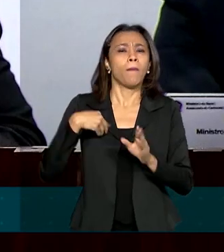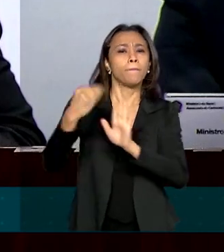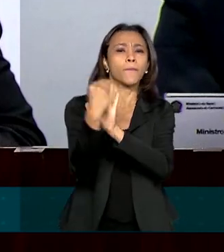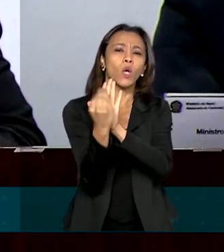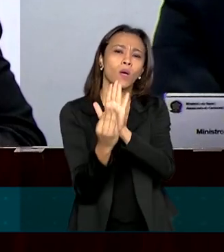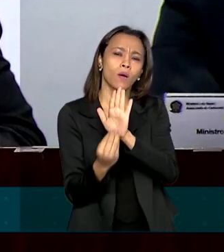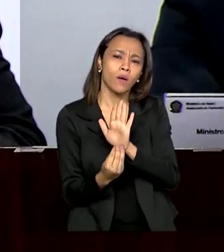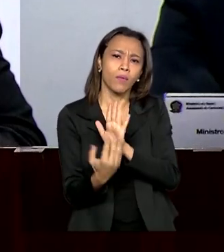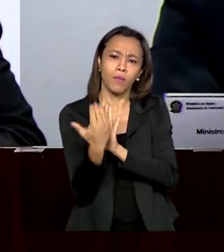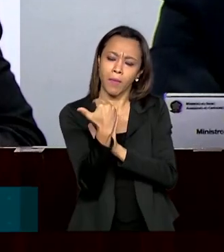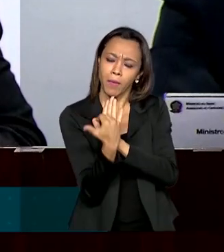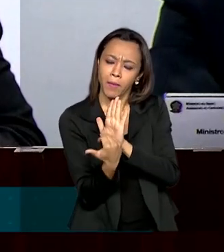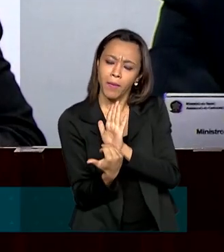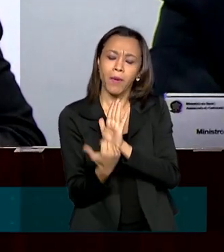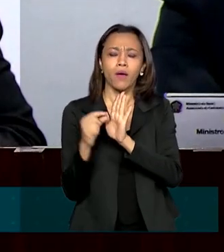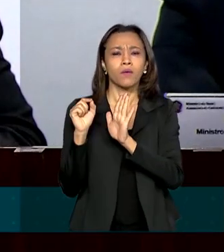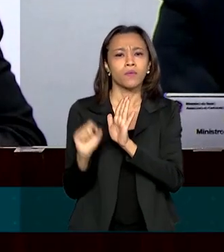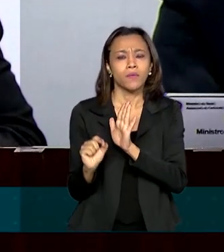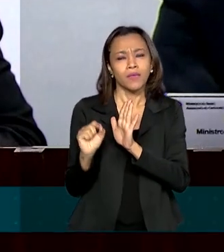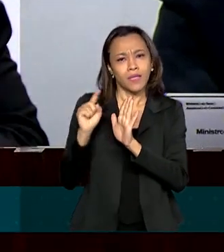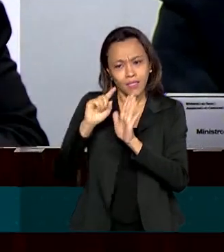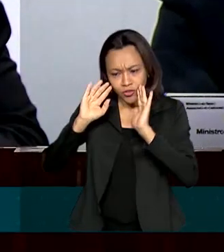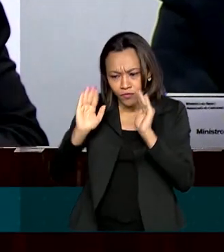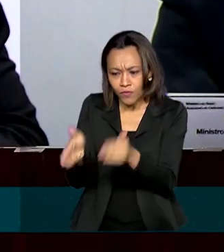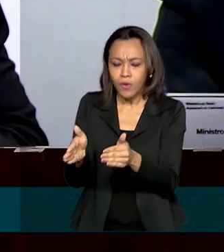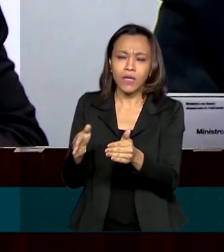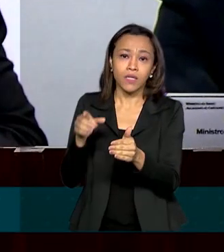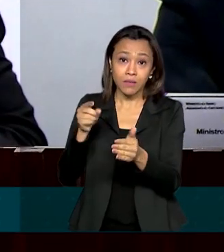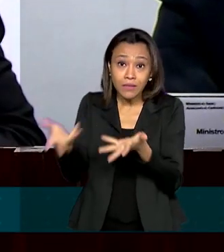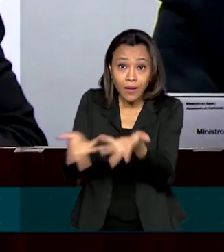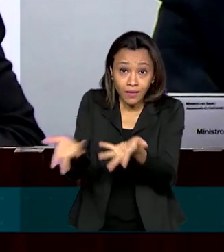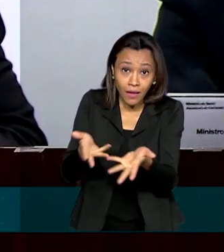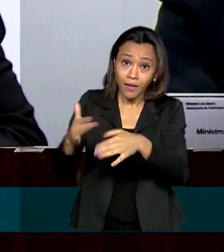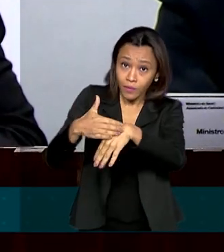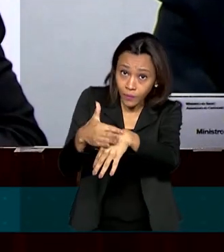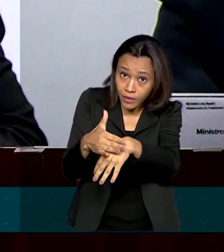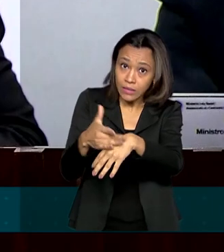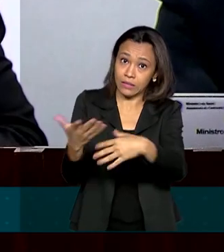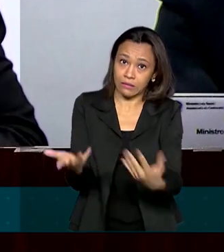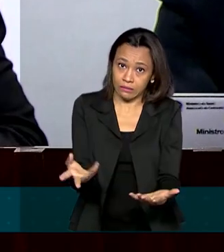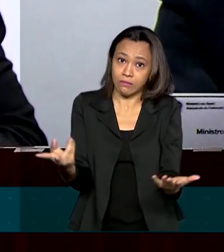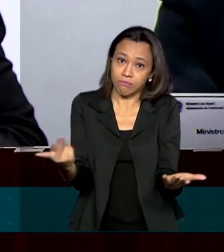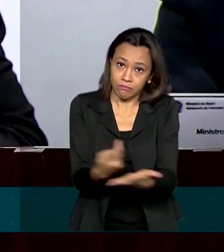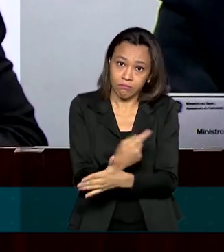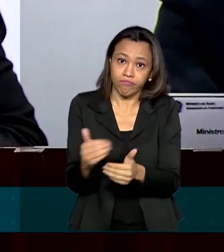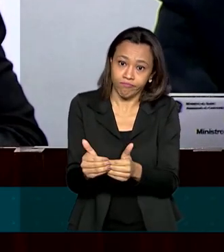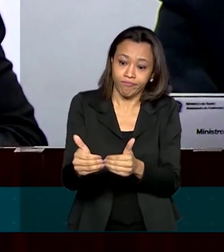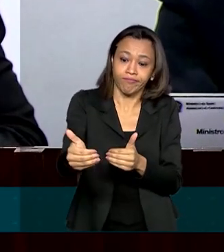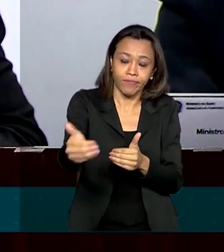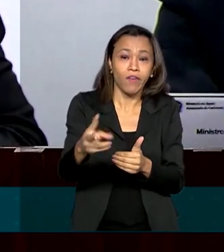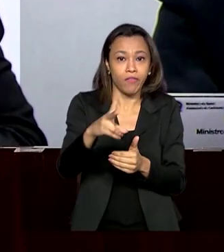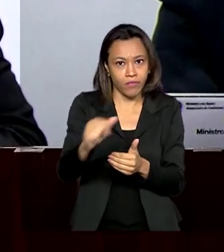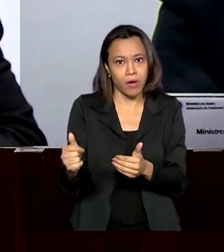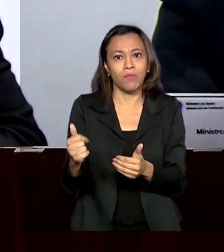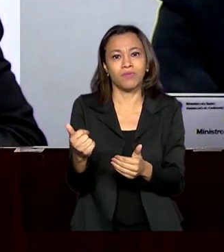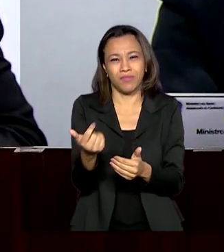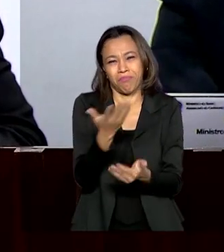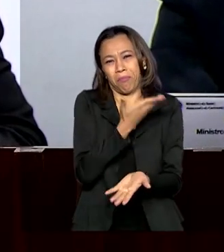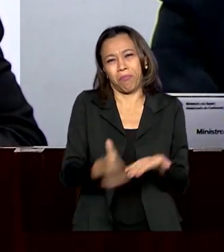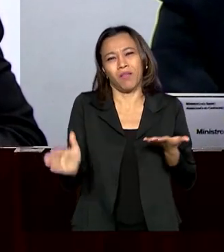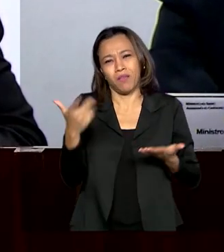que tratem isso de forma direta, tratar a doença, nós perderemos mais